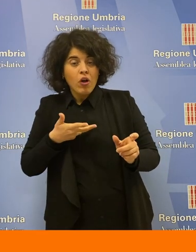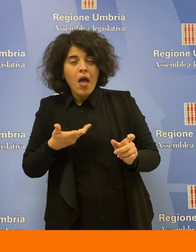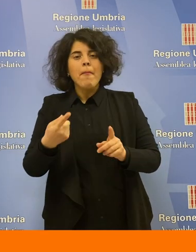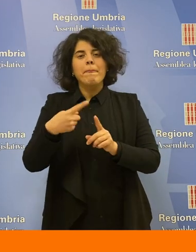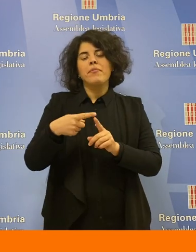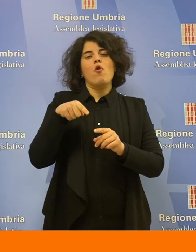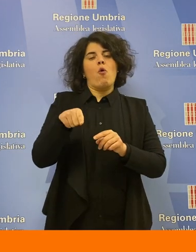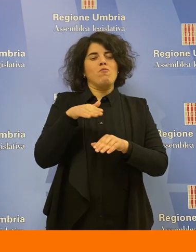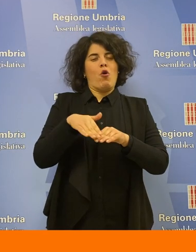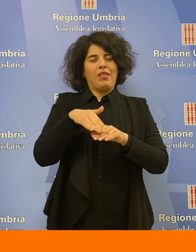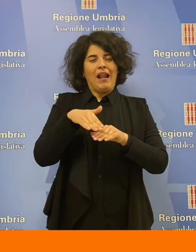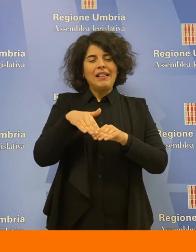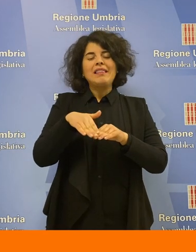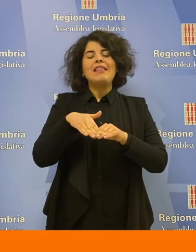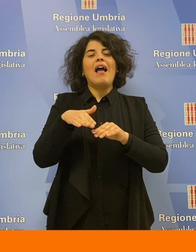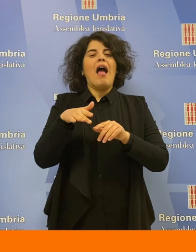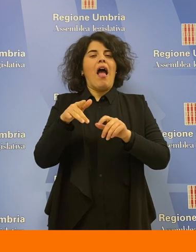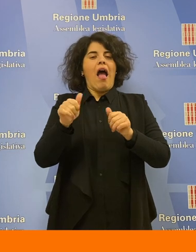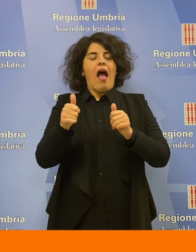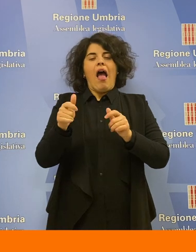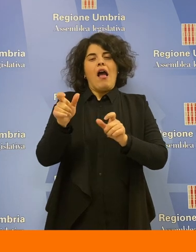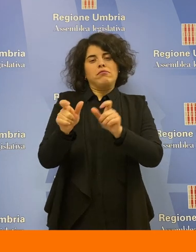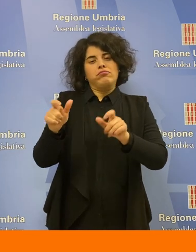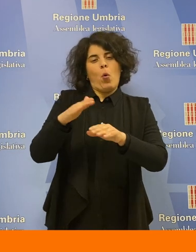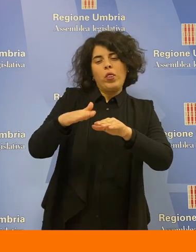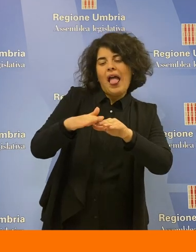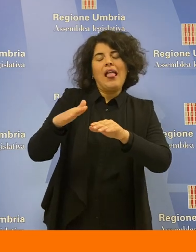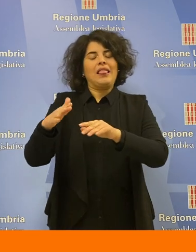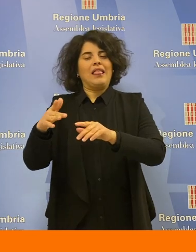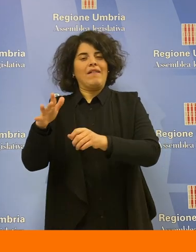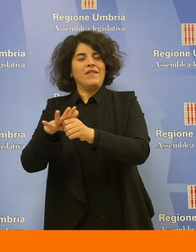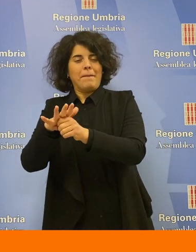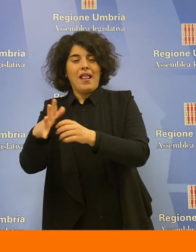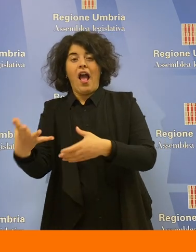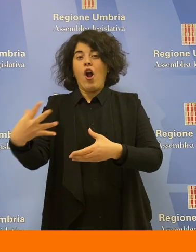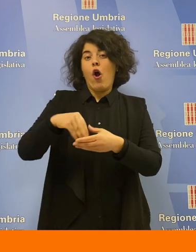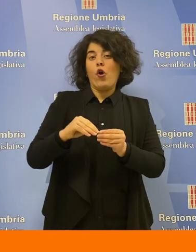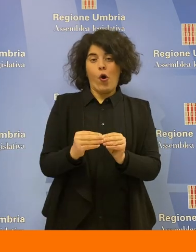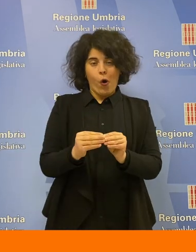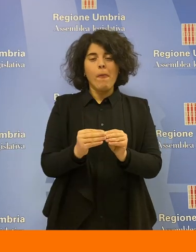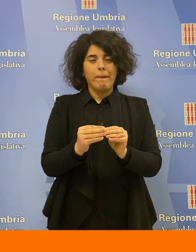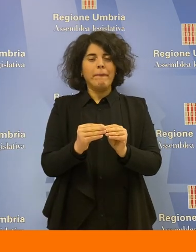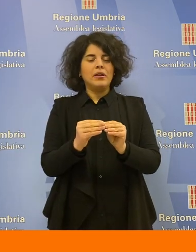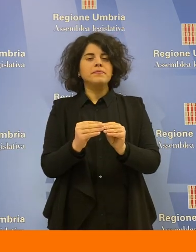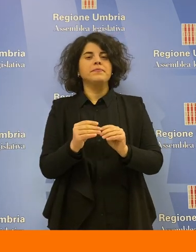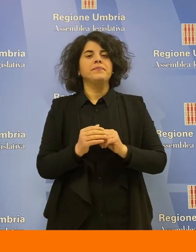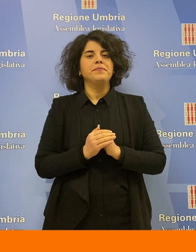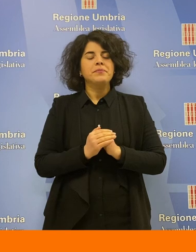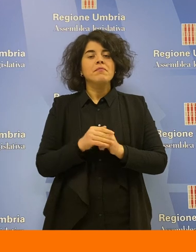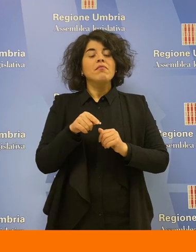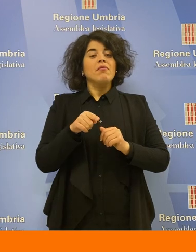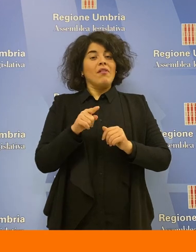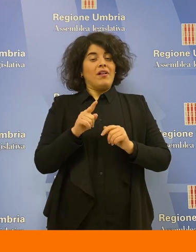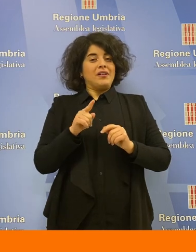dimostrata dai soggetti privati che presentano l'offerta, delle modalità di coinvolgimento degli utenti e dei loro familiari adottate dai